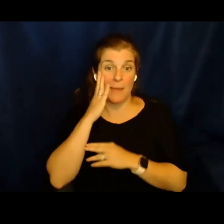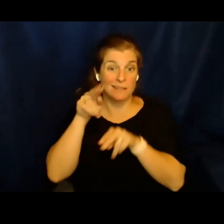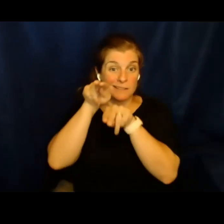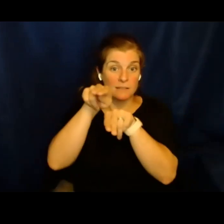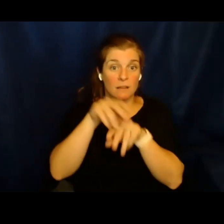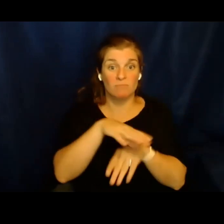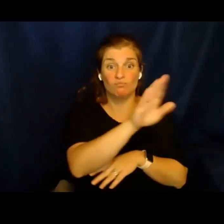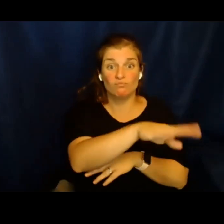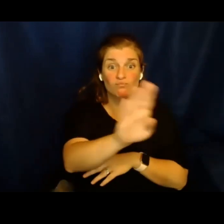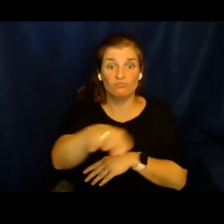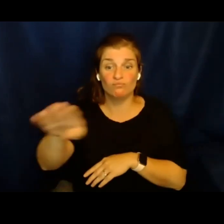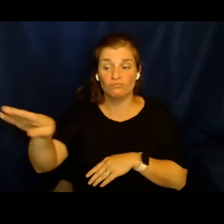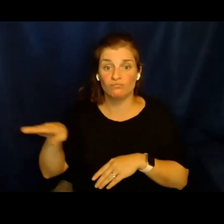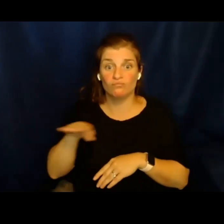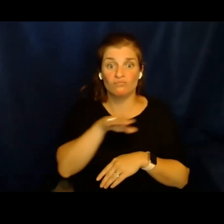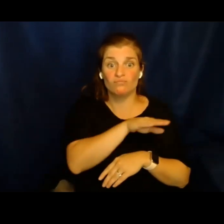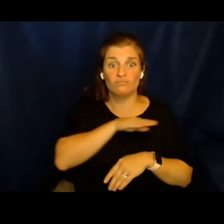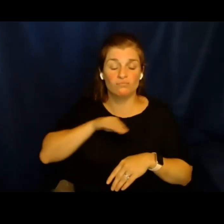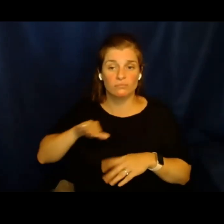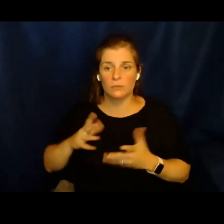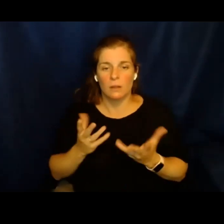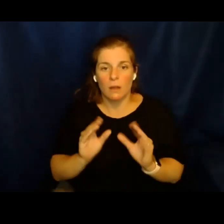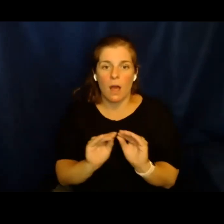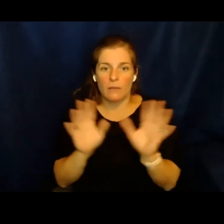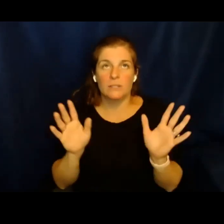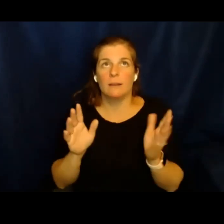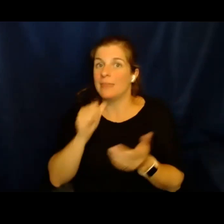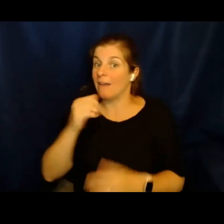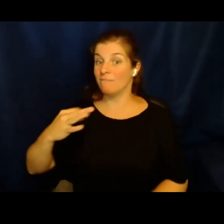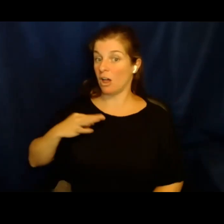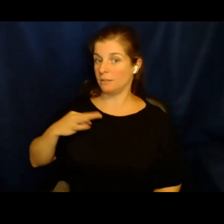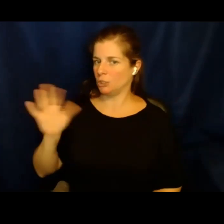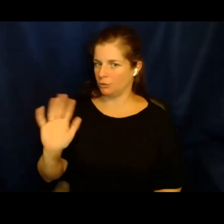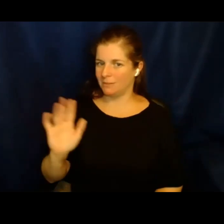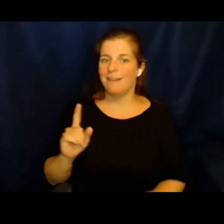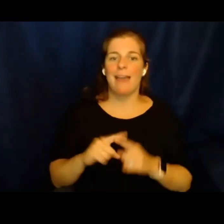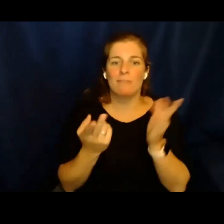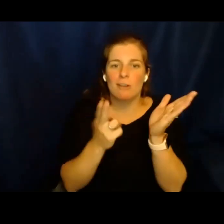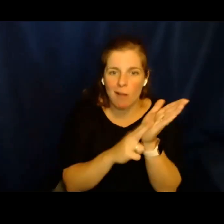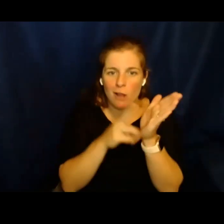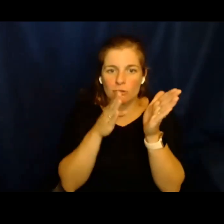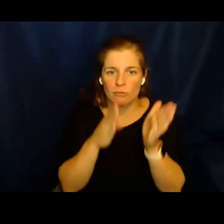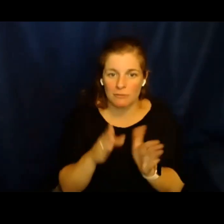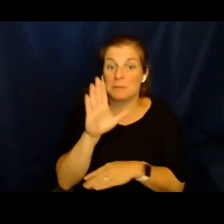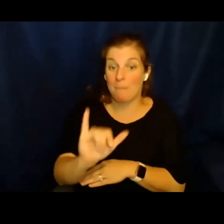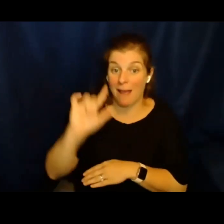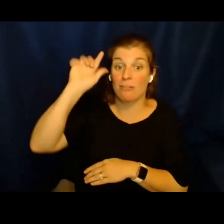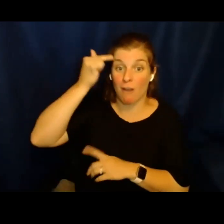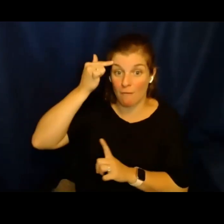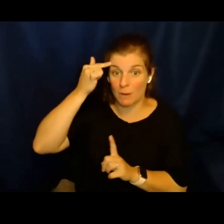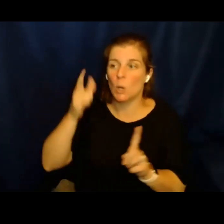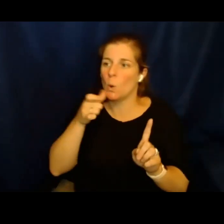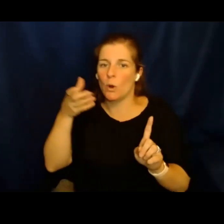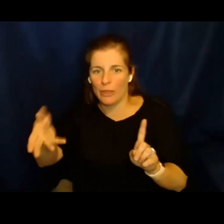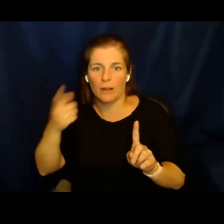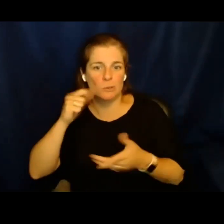hilera de camastros. Y obviamente que eran, bueno, no voluntarios, sino contratistas por el gobierno